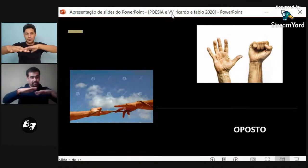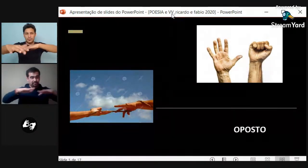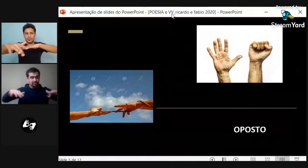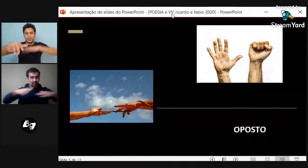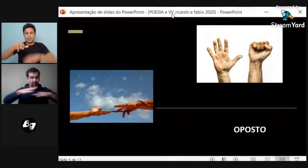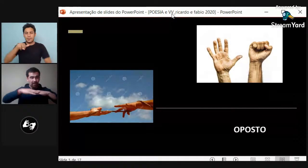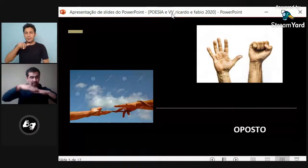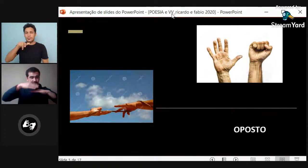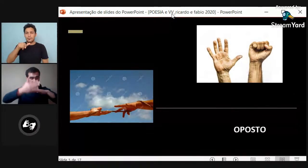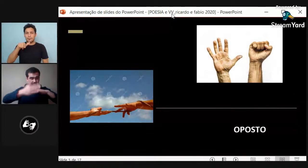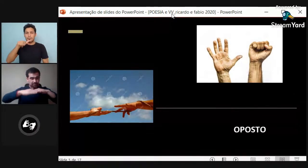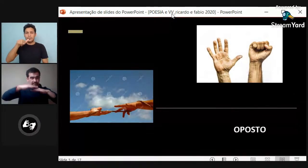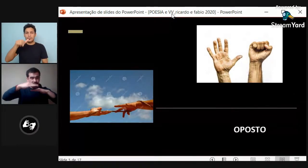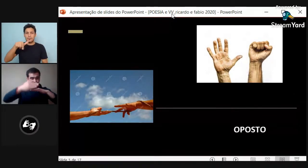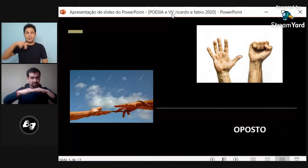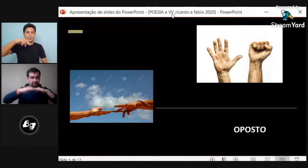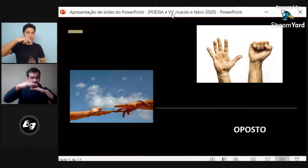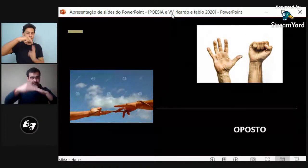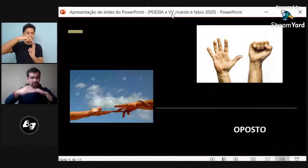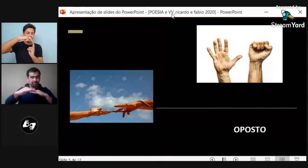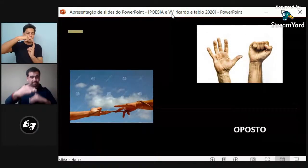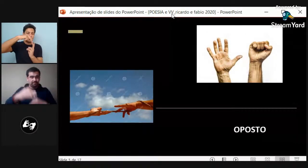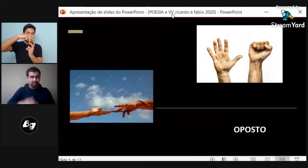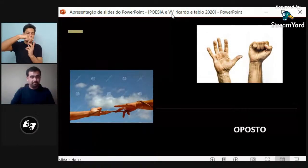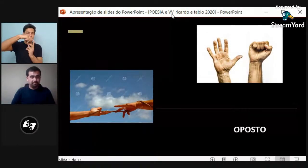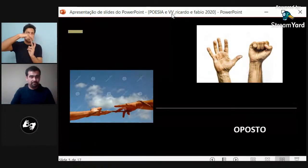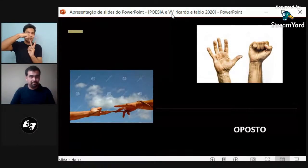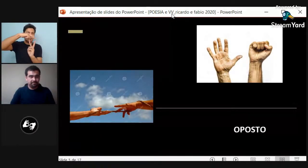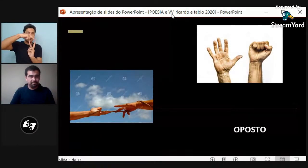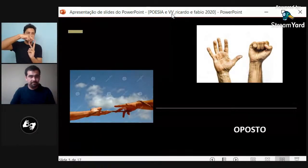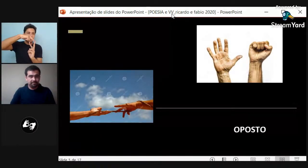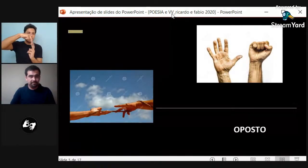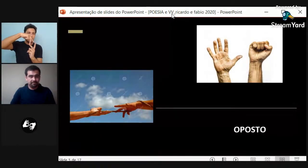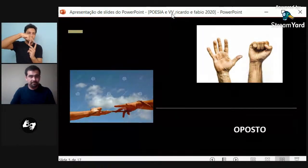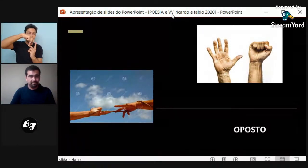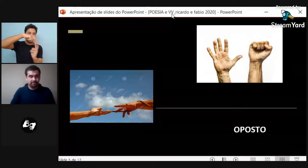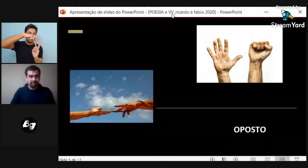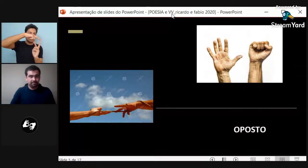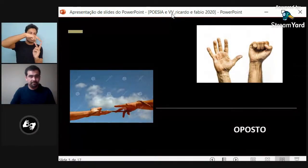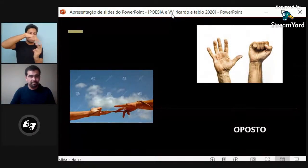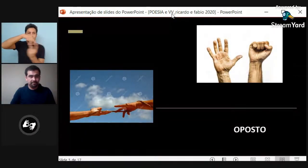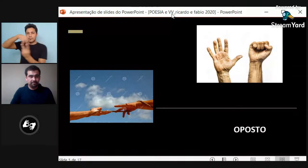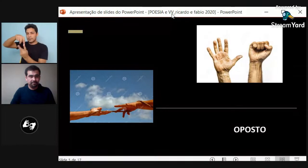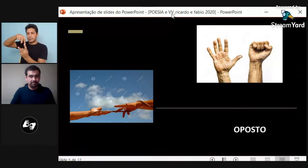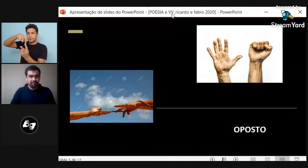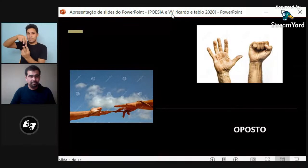Por ejemplo, si voy signando esto. Que pareciera que fueran olas o mar.